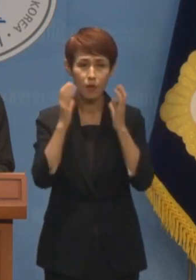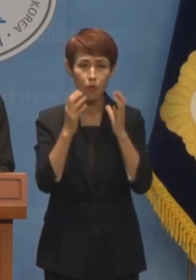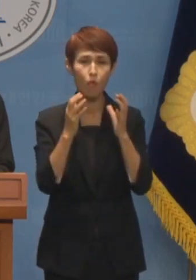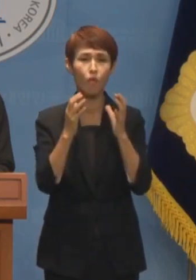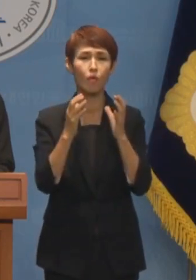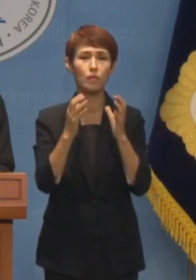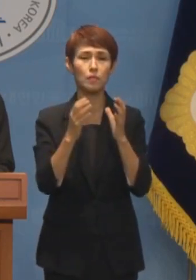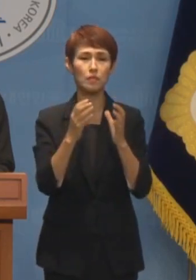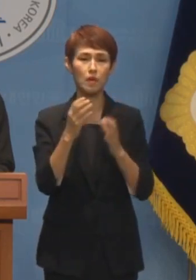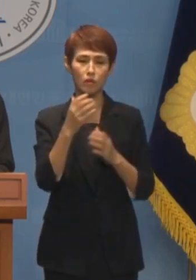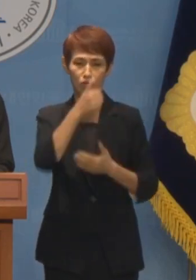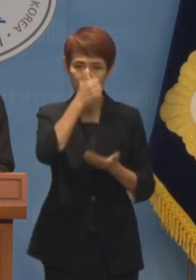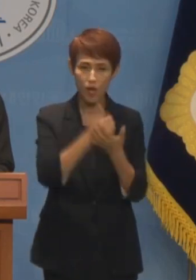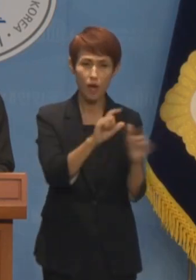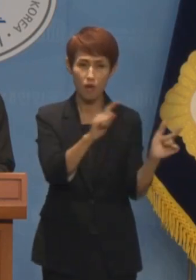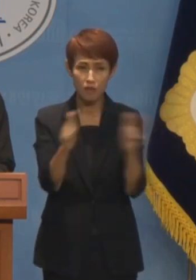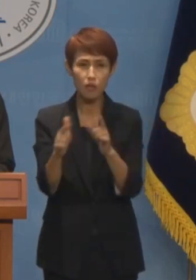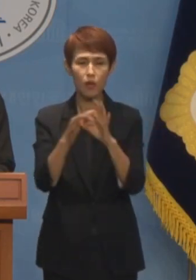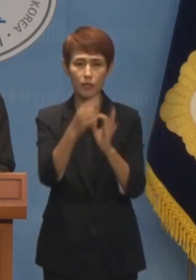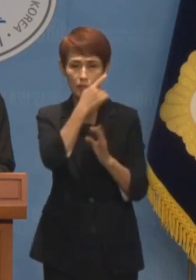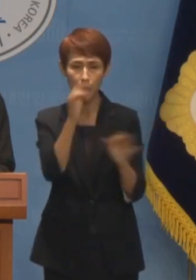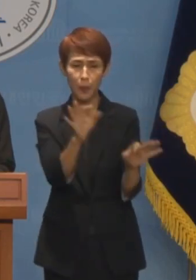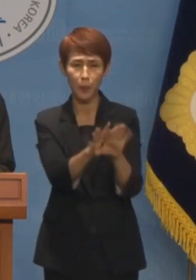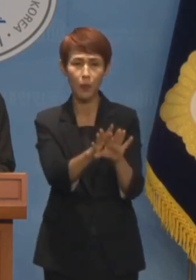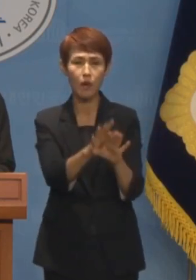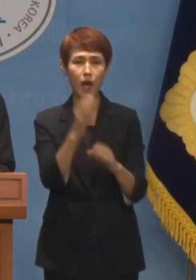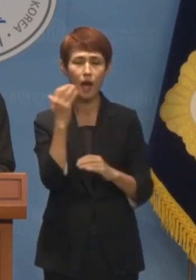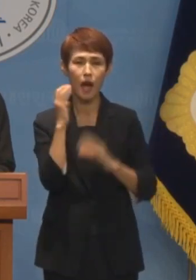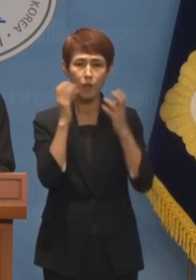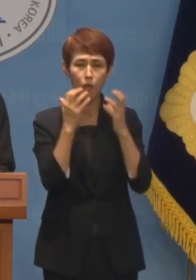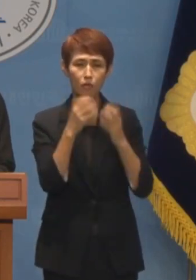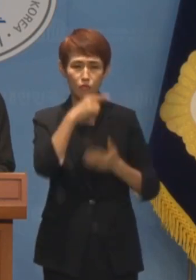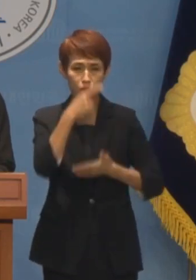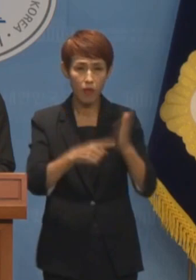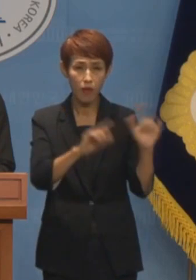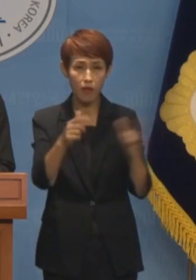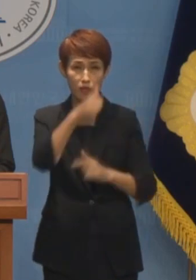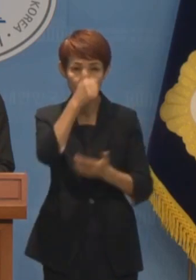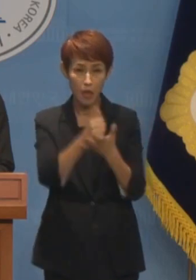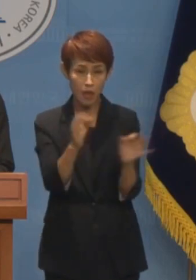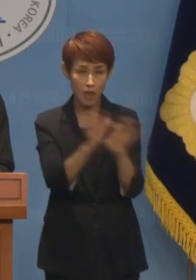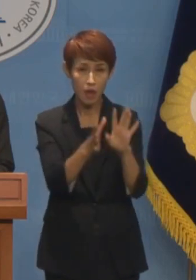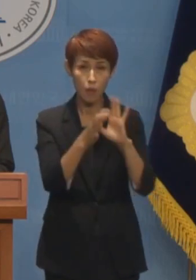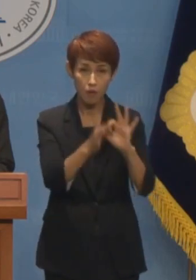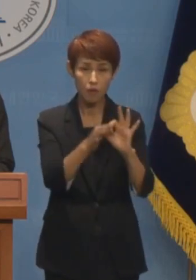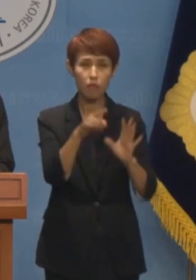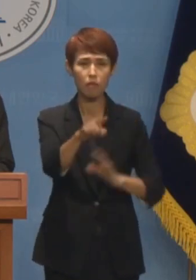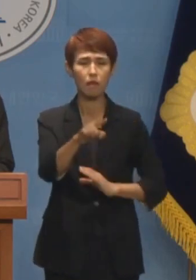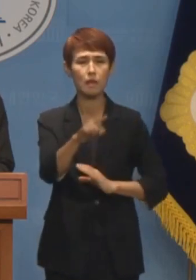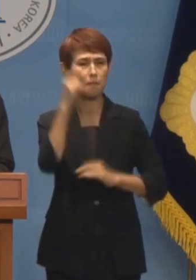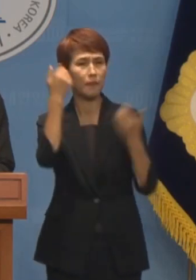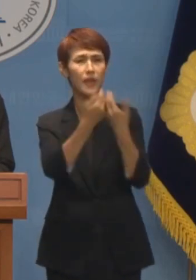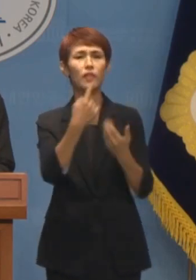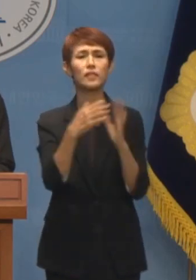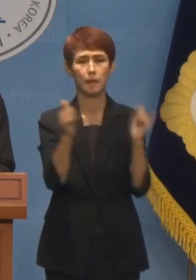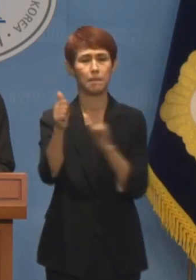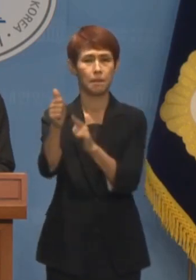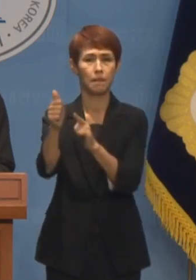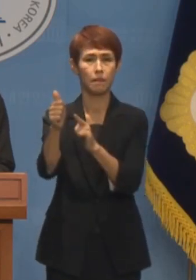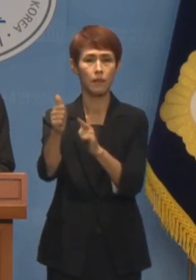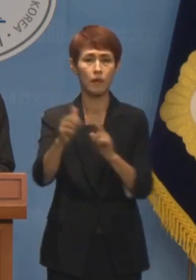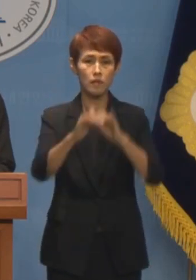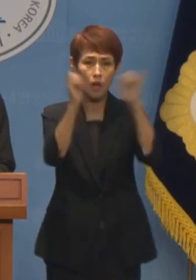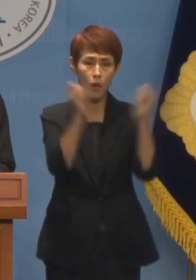반대해왔었습니다. 이것이 과연 후보자를 추천하면서 대통령실이 밝혔던 사회적 약자를 위한